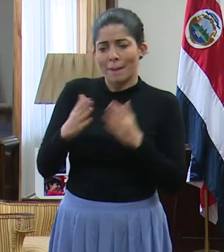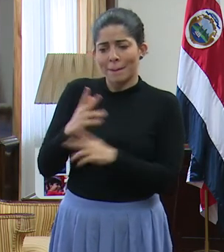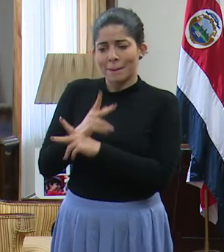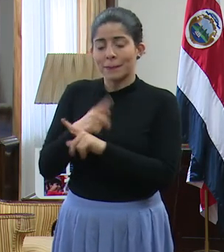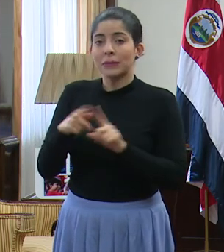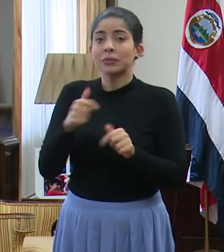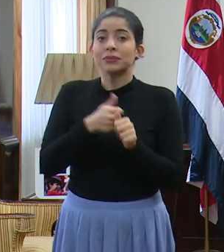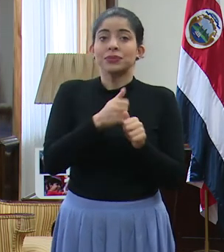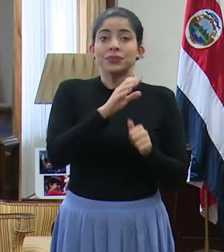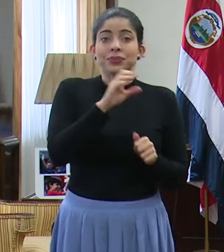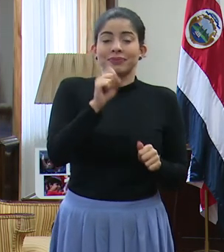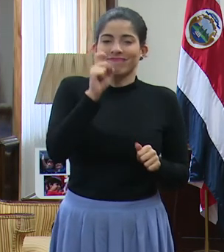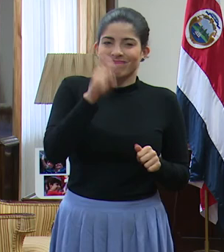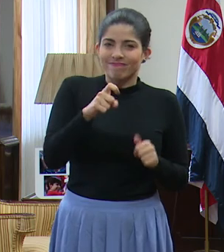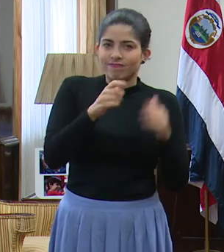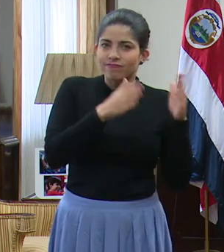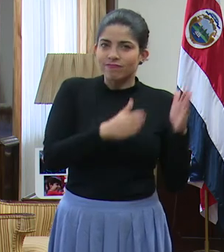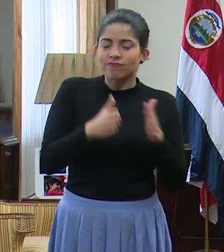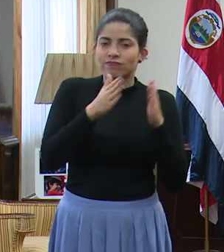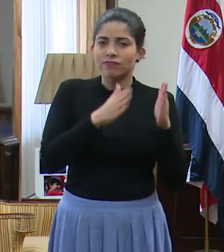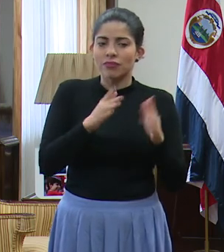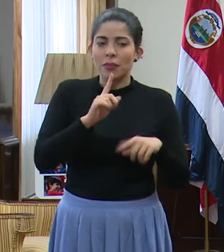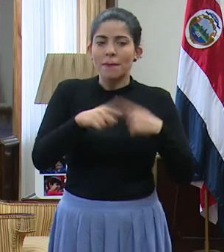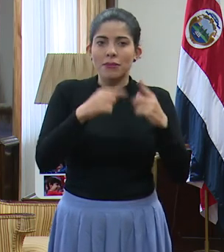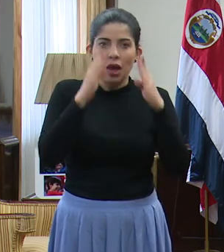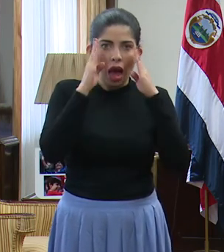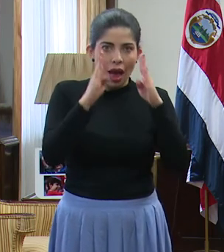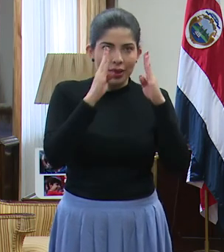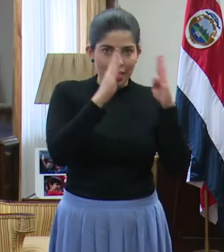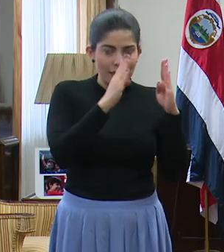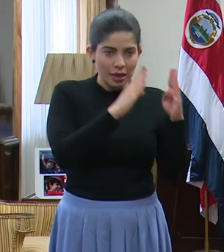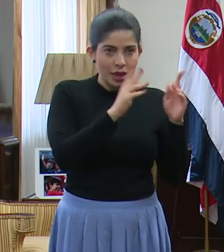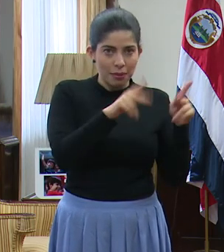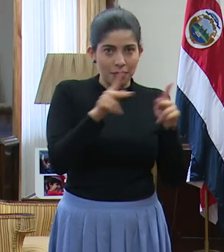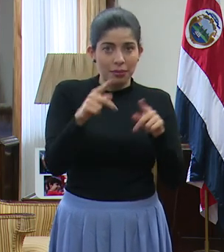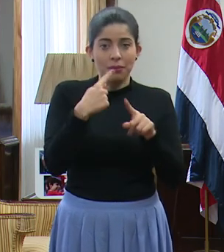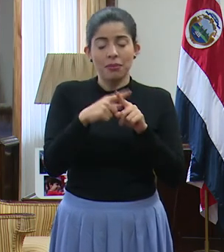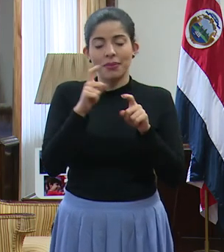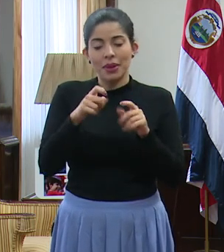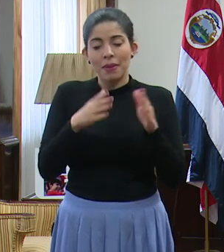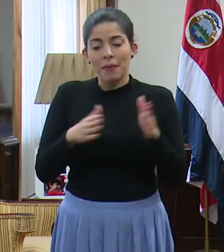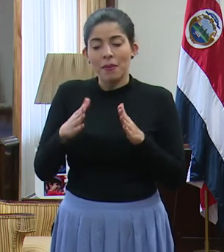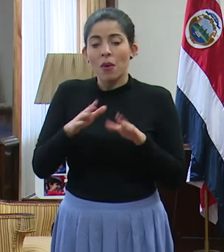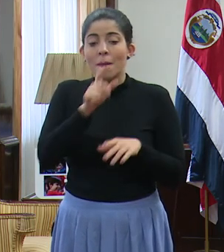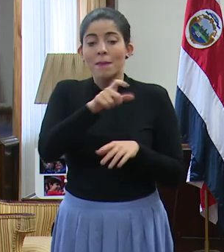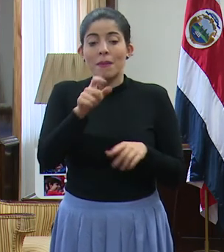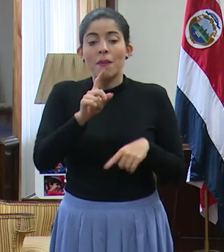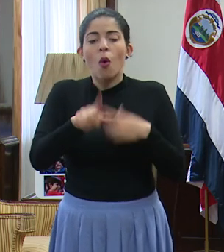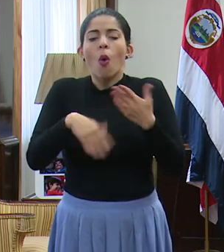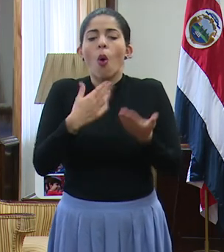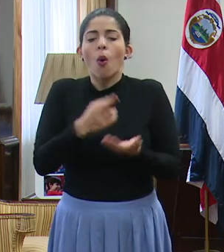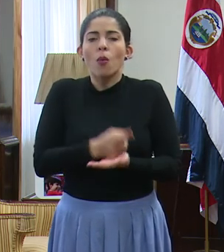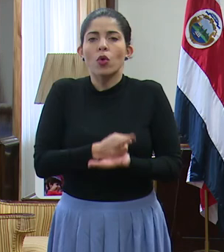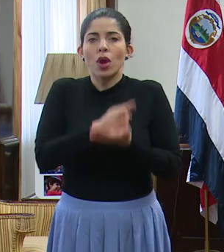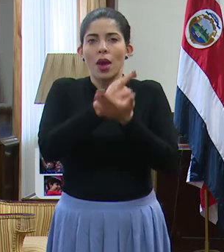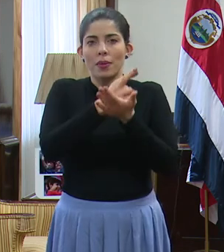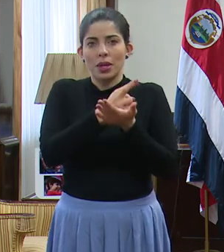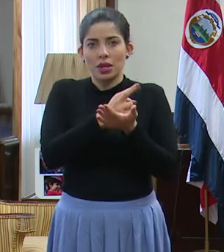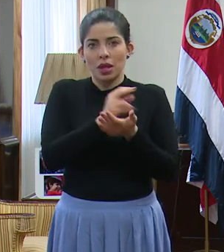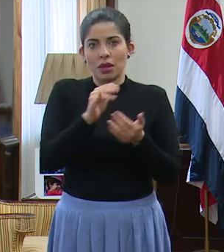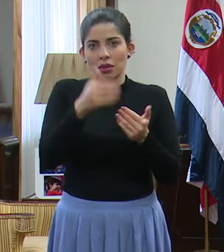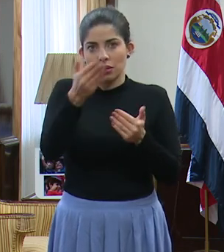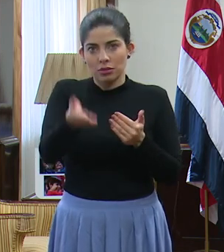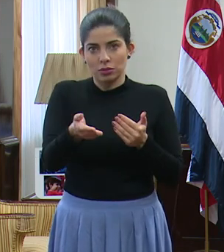la caja tiene que anticipar atención y tiene que anticipar rehabilitación. Desde esa